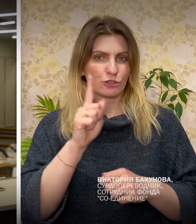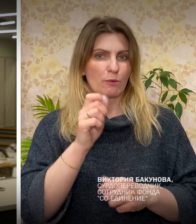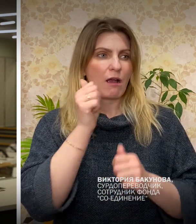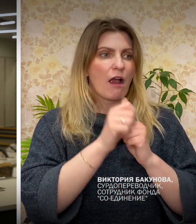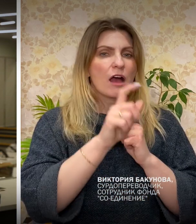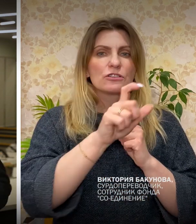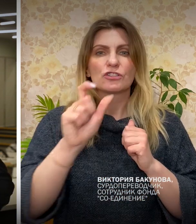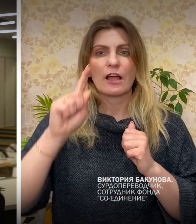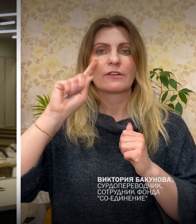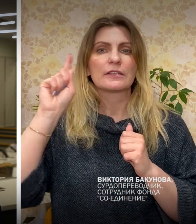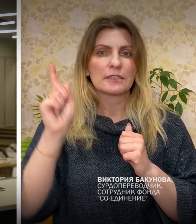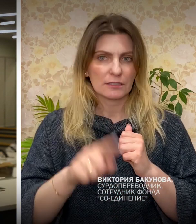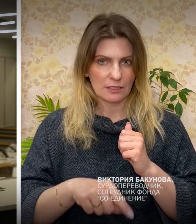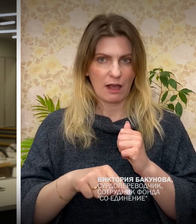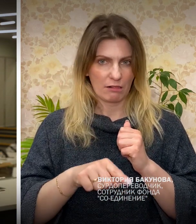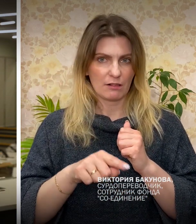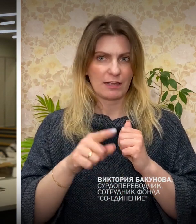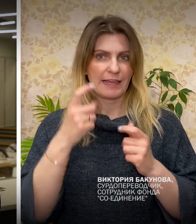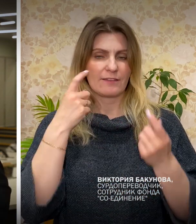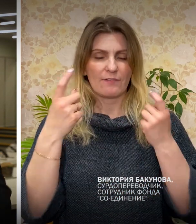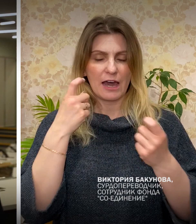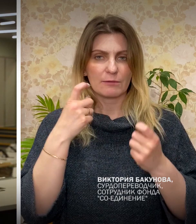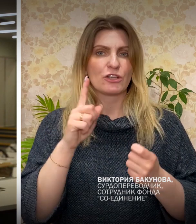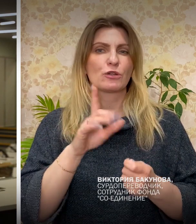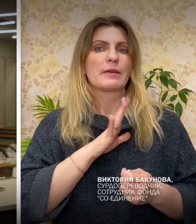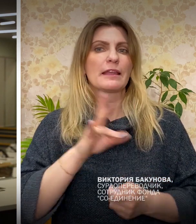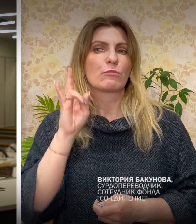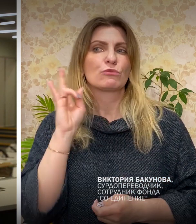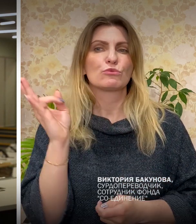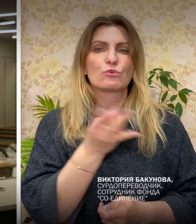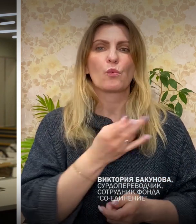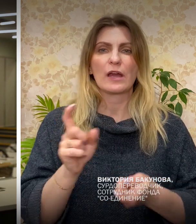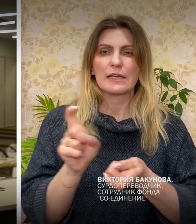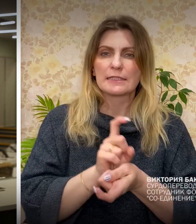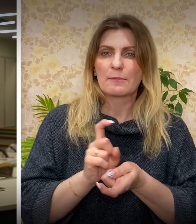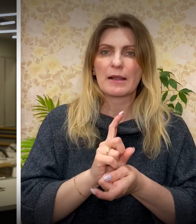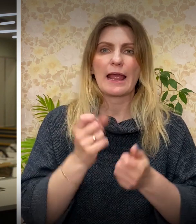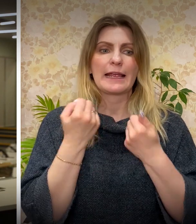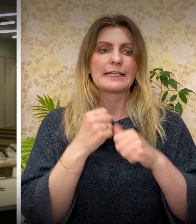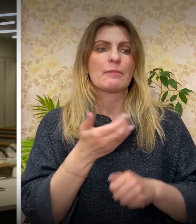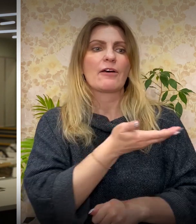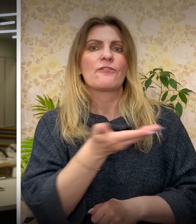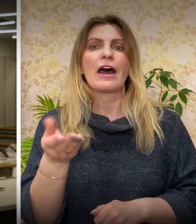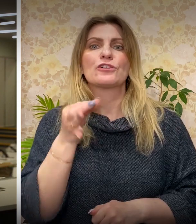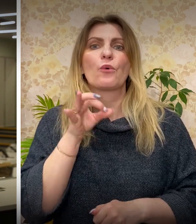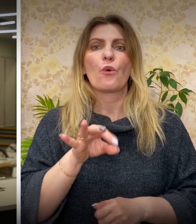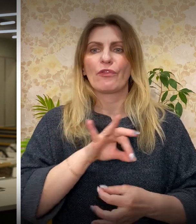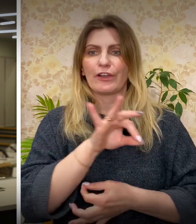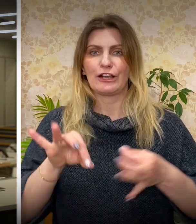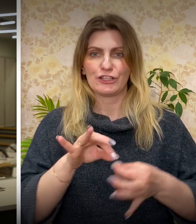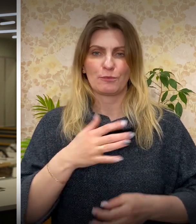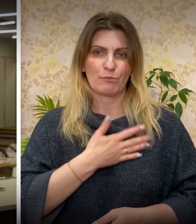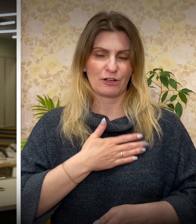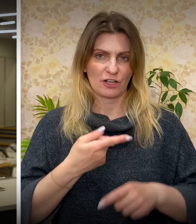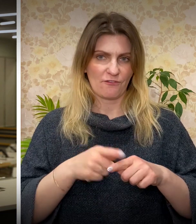жителя, чтобы снять максимум вопросов. Не допустить слухов и сплетен. Избавить вас от лишних переживаний. В